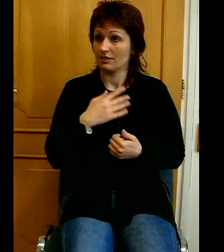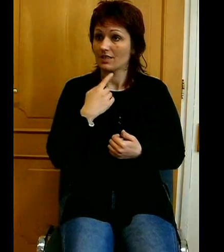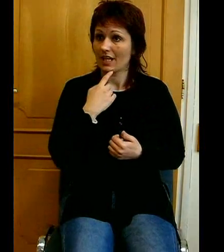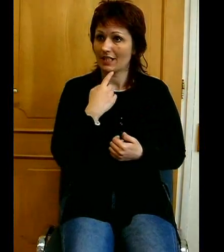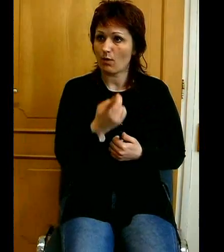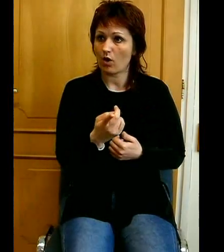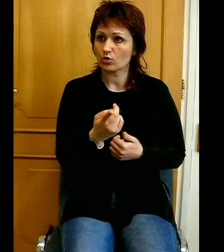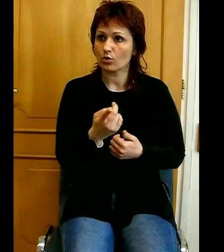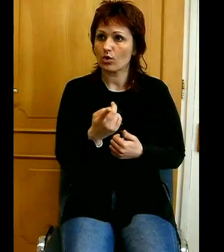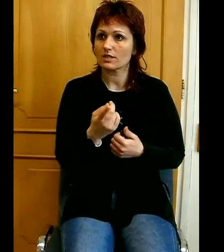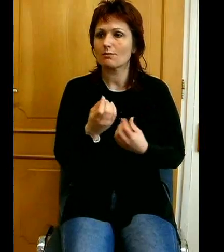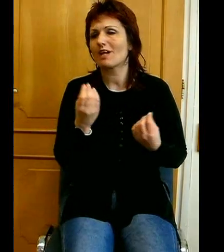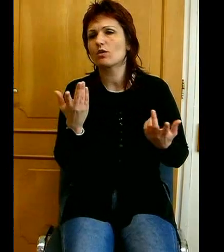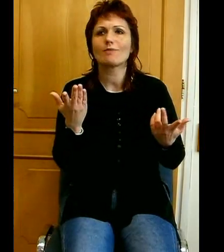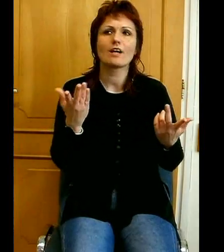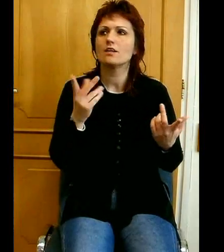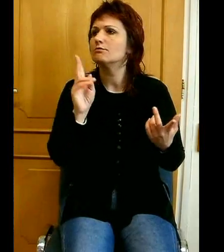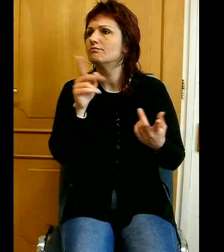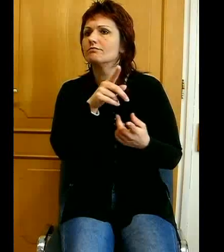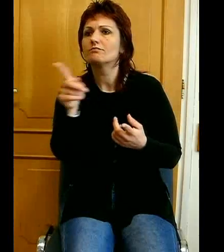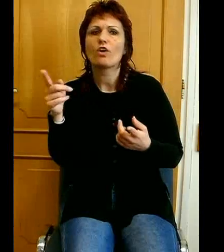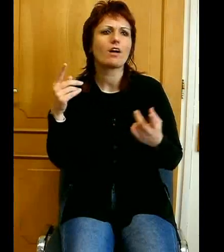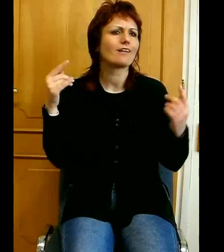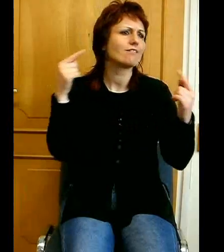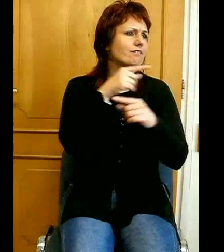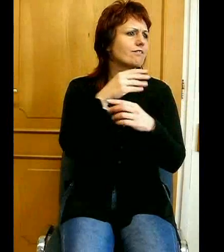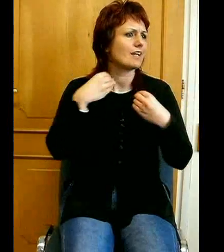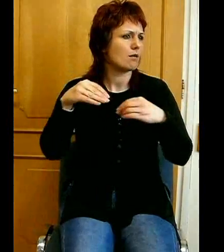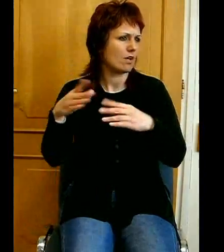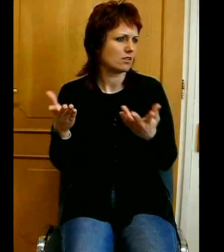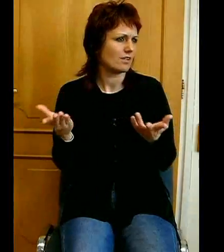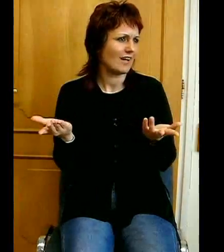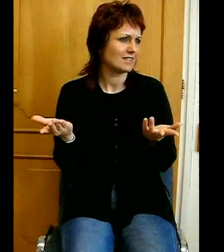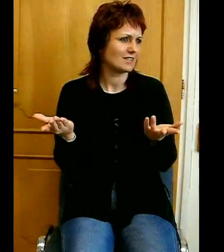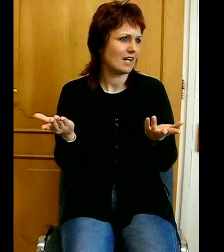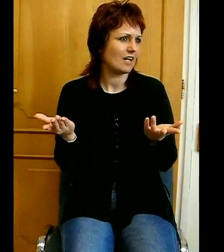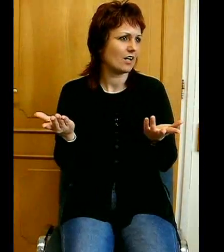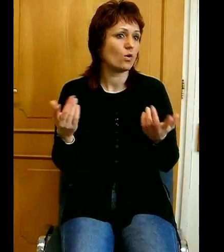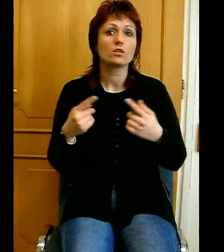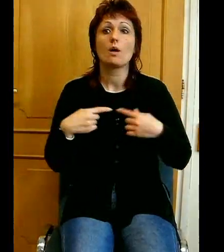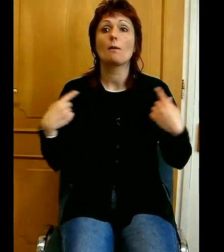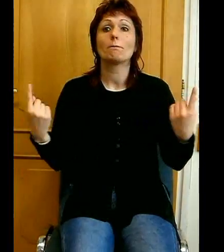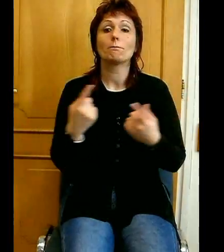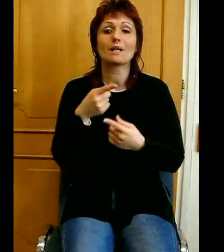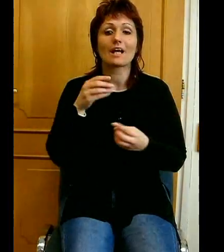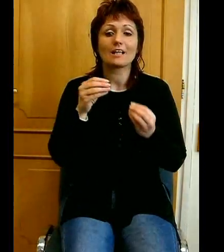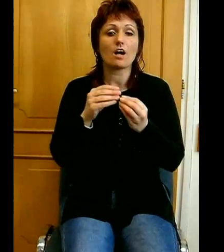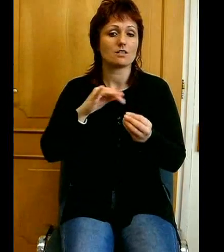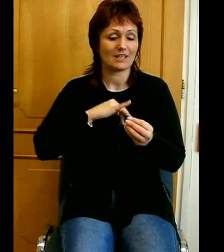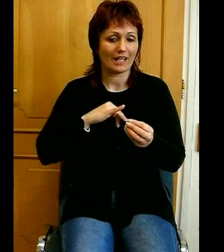bárki bármi szféle magyarázna, mielőtt egyáltalán elhangzik, hogy minket az érdekel, hogy Isten igéje